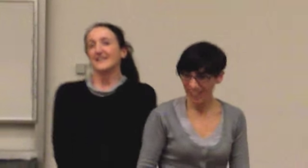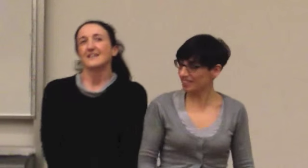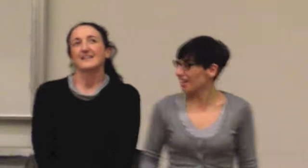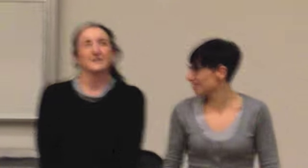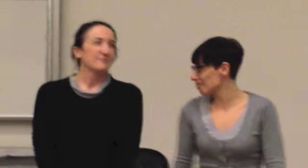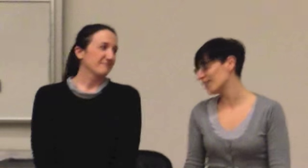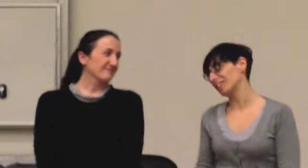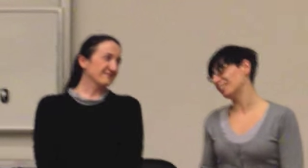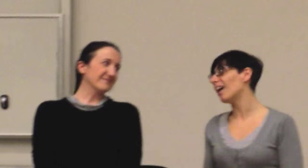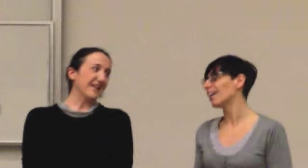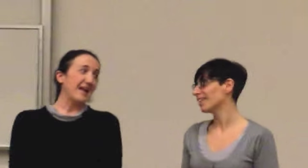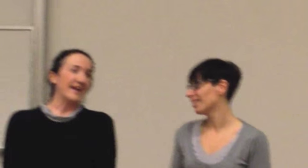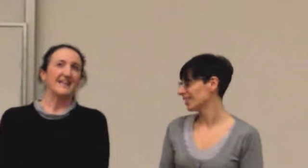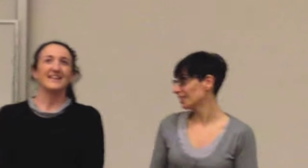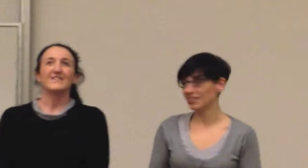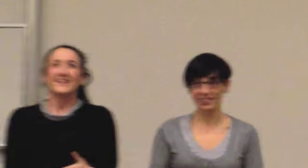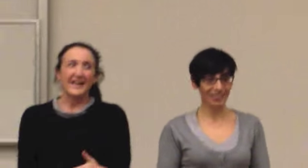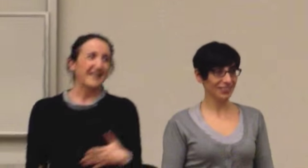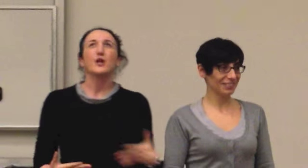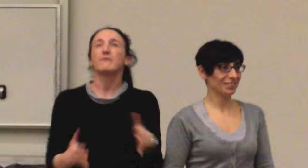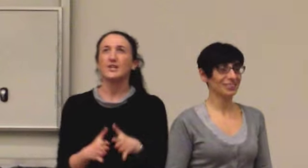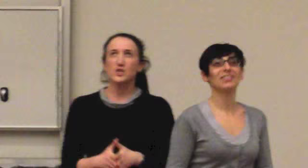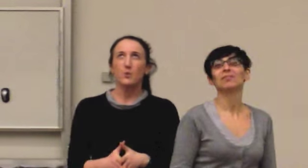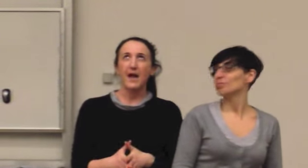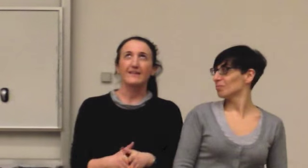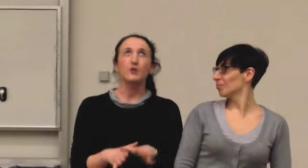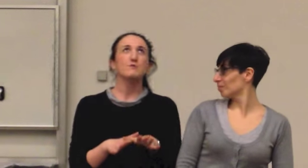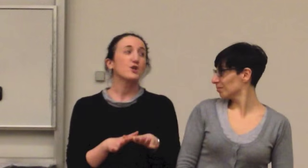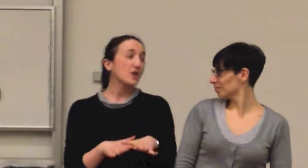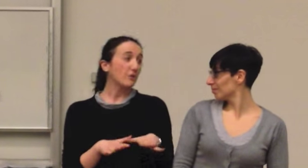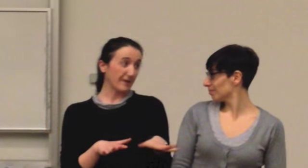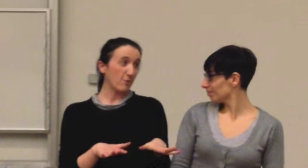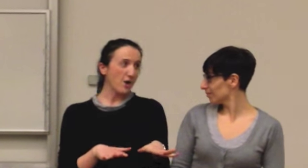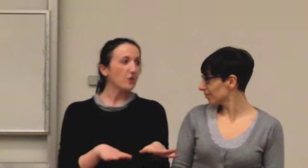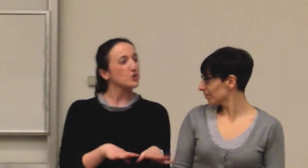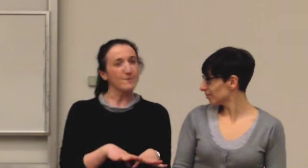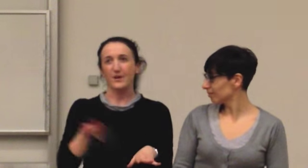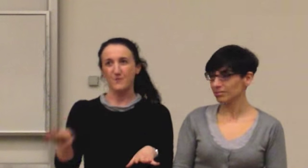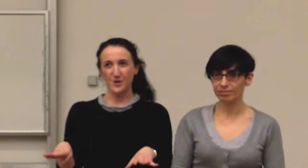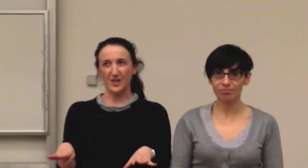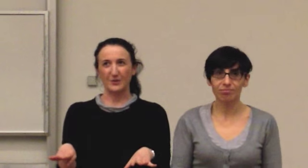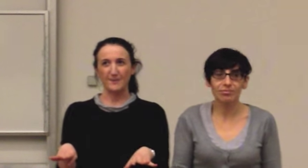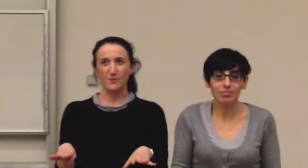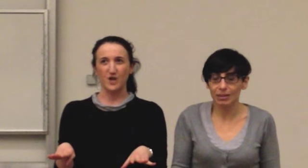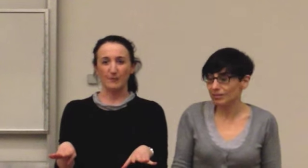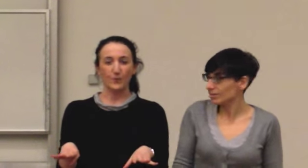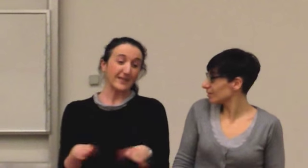Dai, dimmi la verità. La verità è che dopo i miei cinque anni il numero di cellule che muoiono sopra il numero di cellule che produciamo, quindi